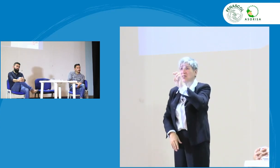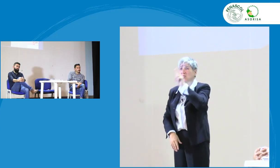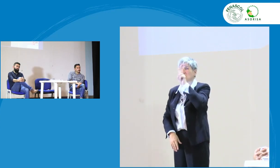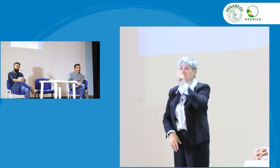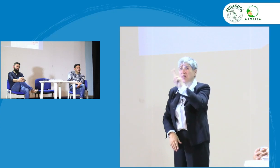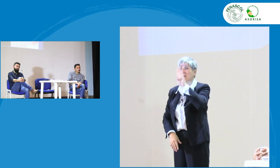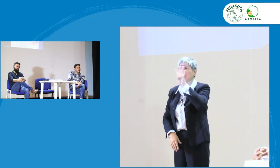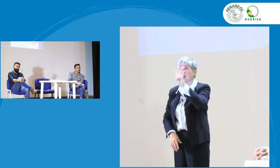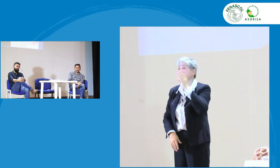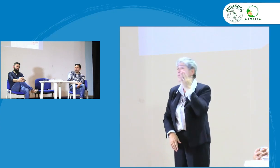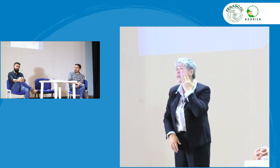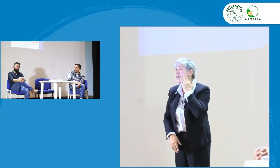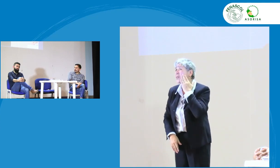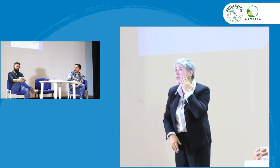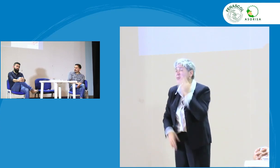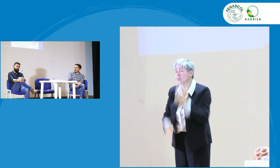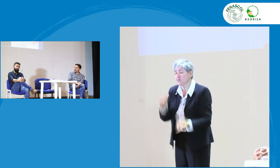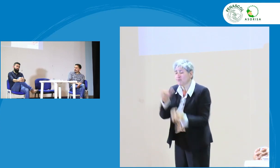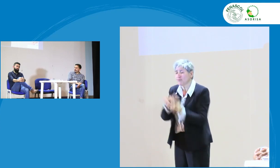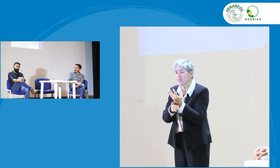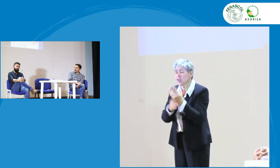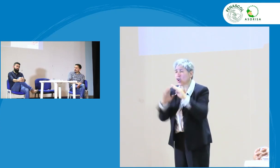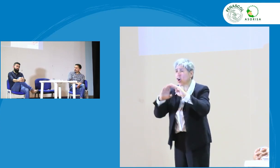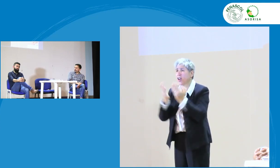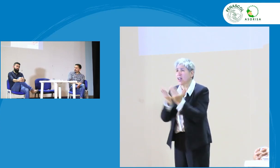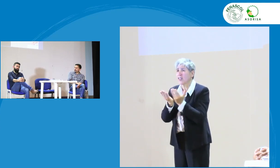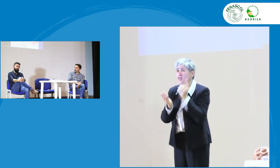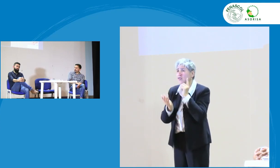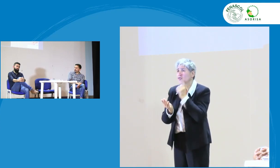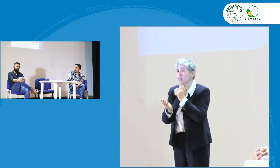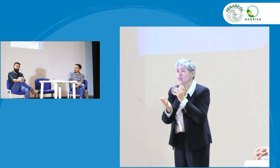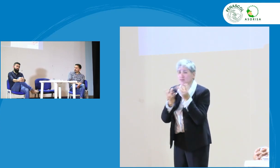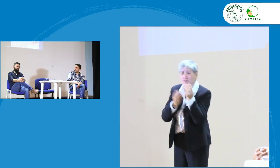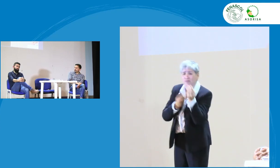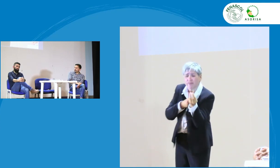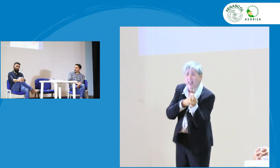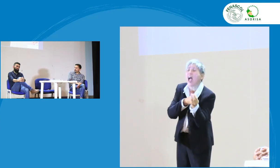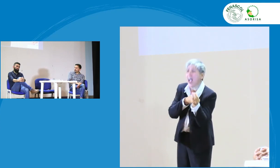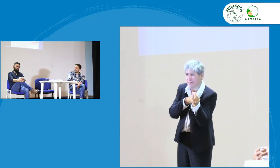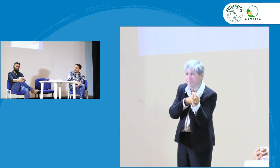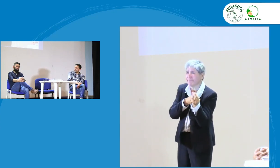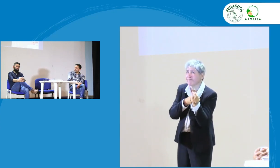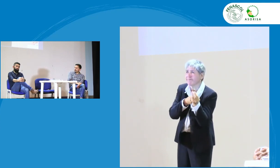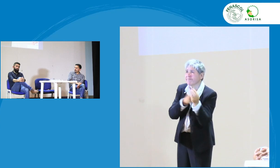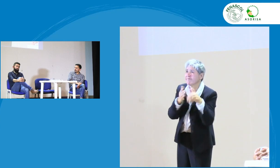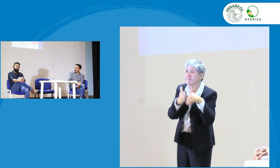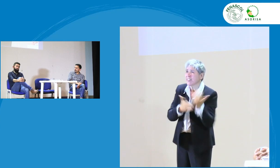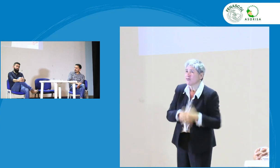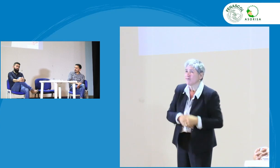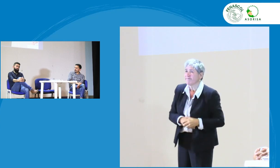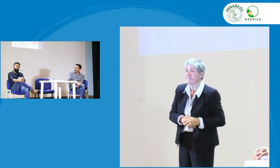novecientos veinticuatro cuando fue el primer colegio de personas sordas